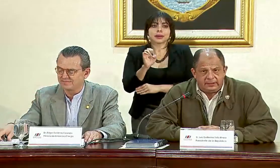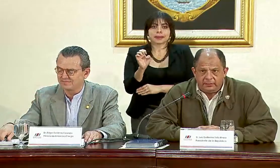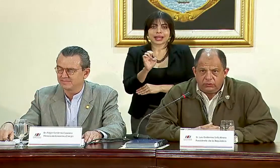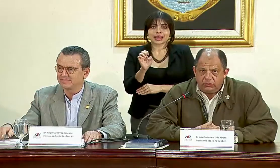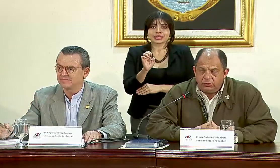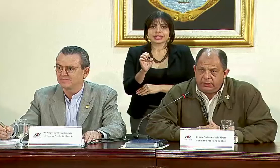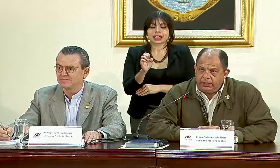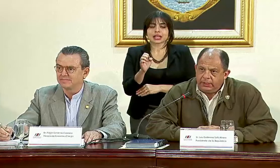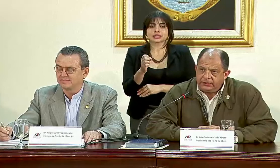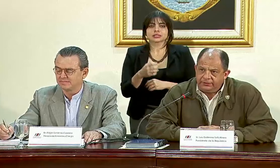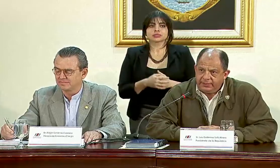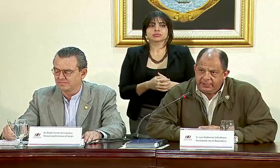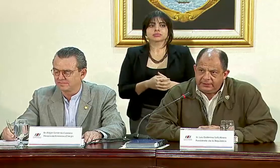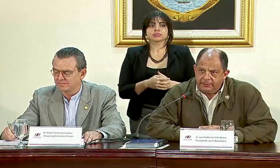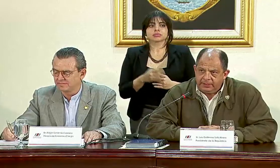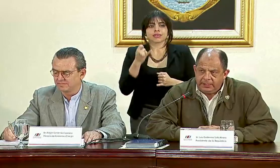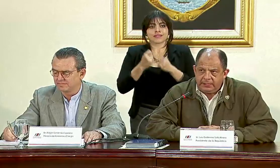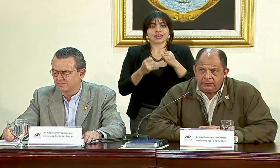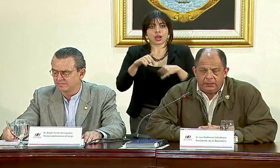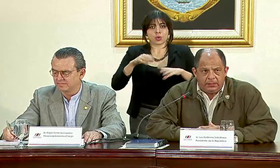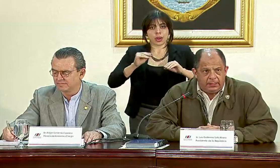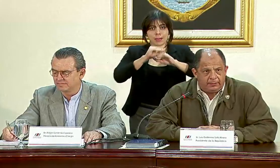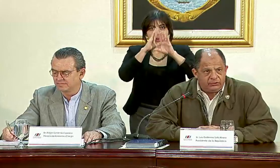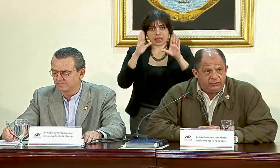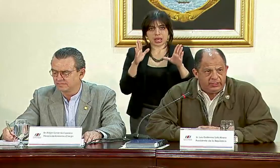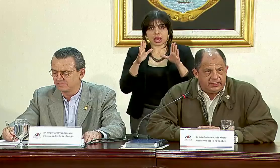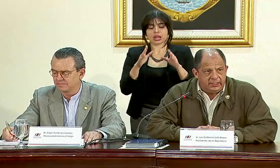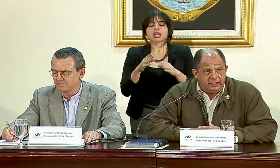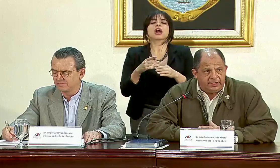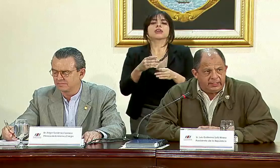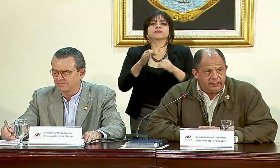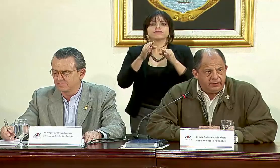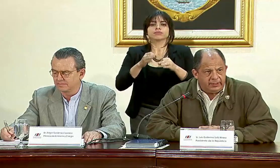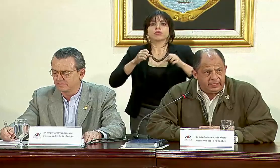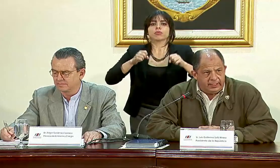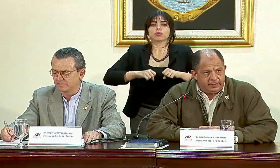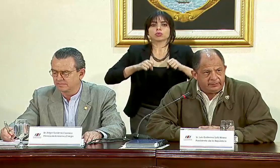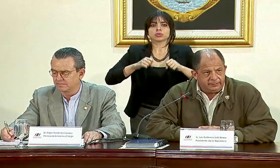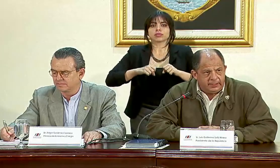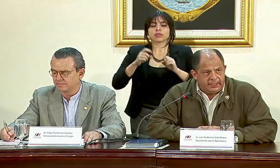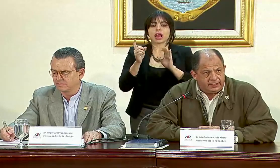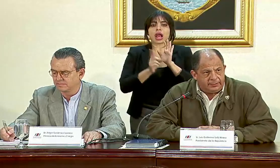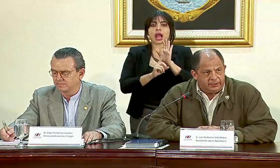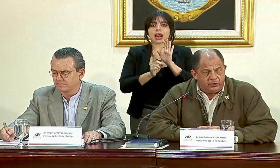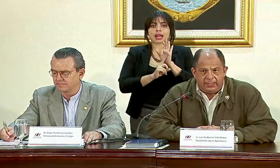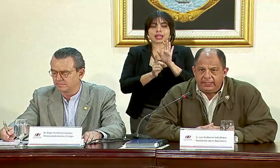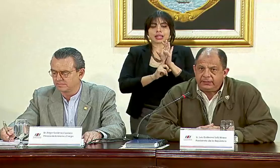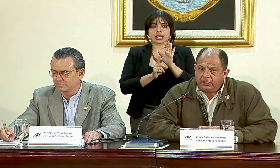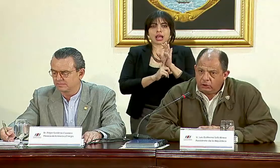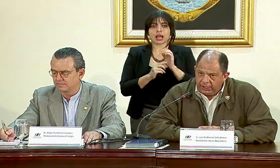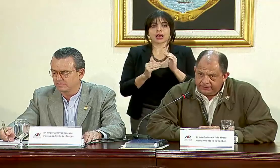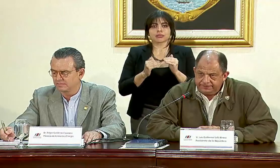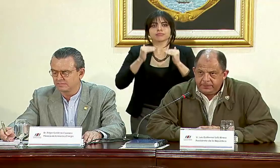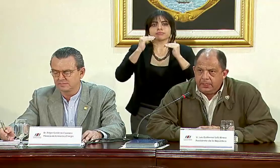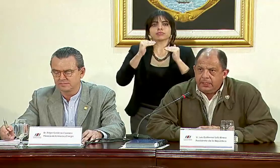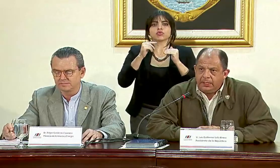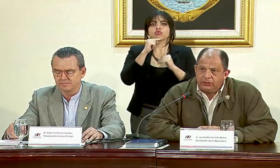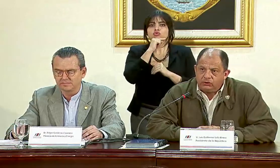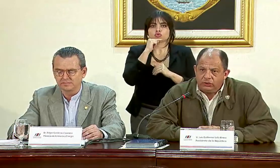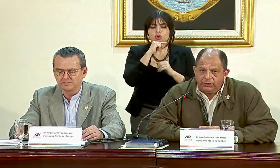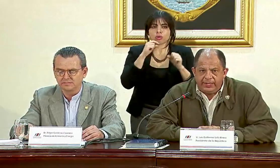estimó hacia finales de la mañana la posibilidad de elevar el nivel de alerta roja.